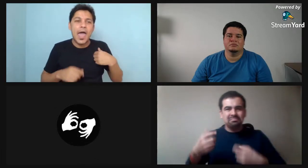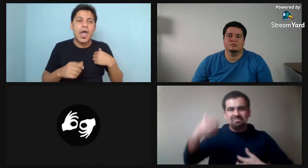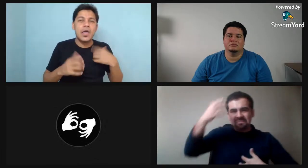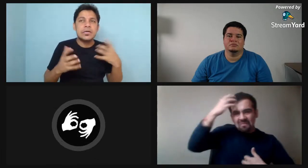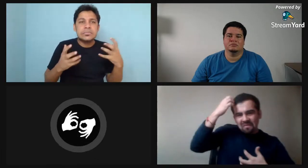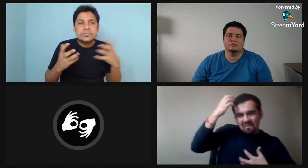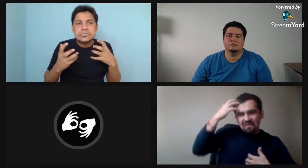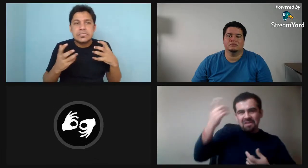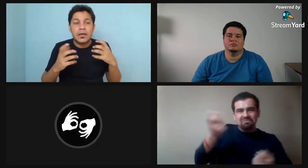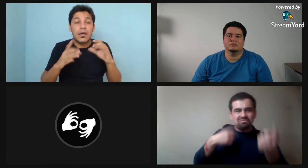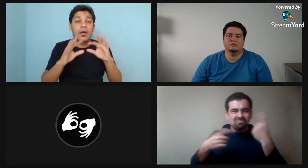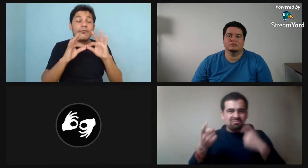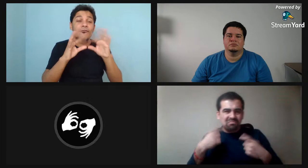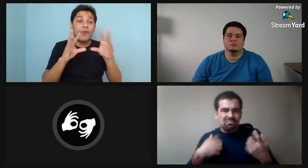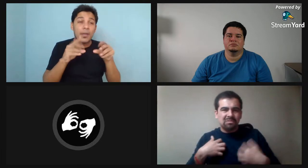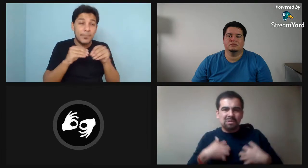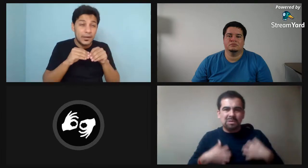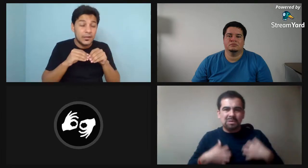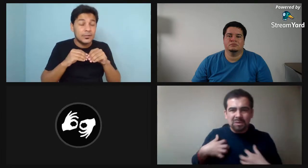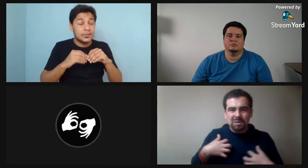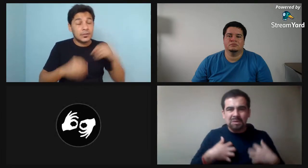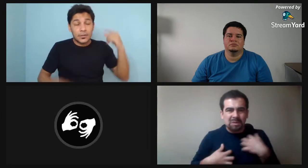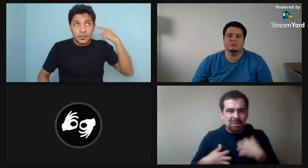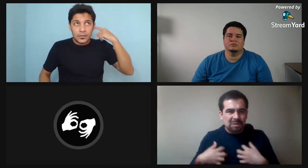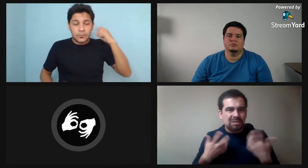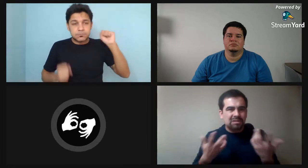También he recibido muchas críticas. Me dijeron que yo era mono.